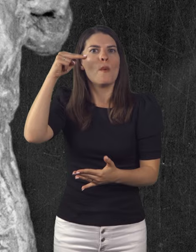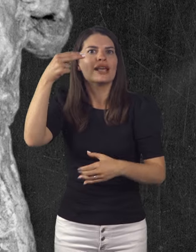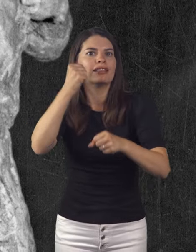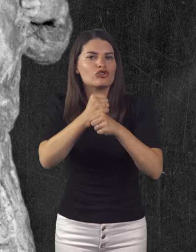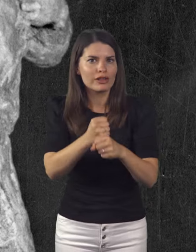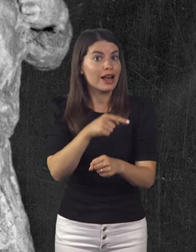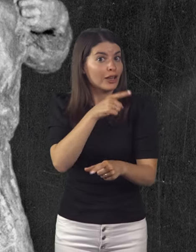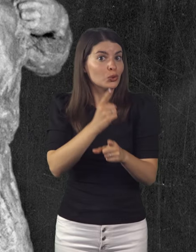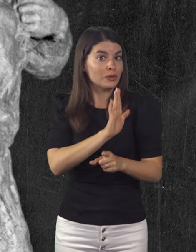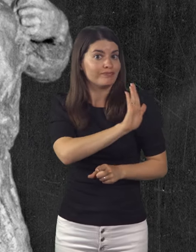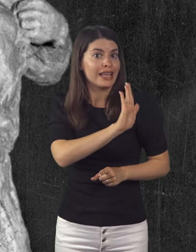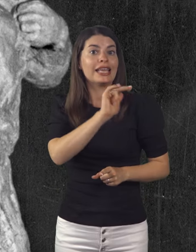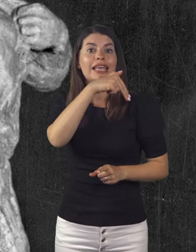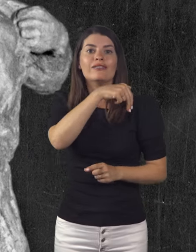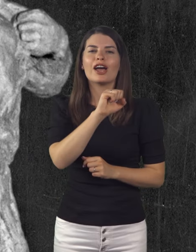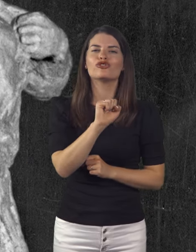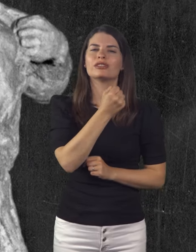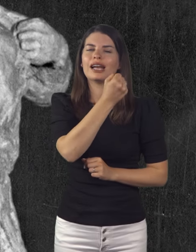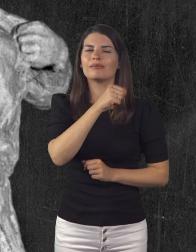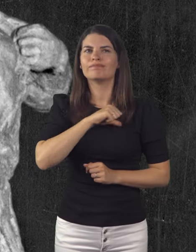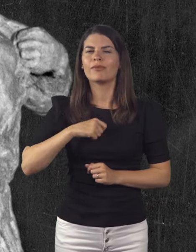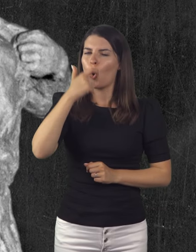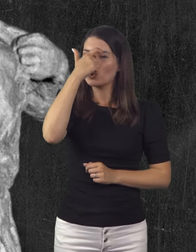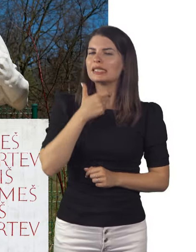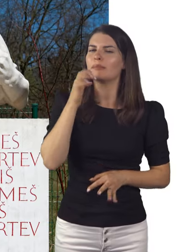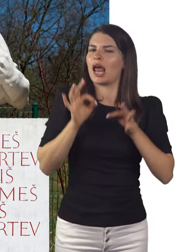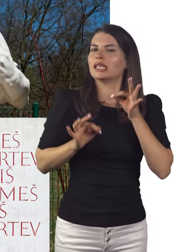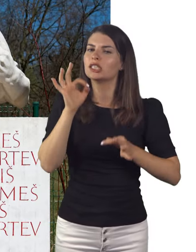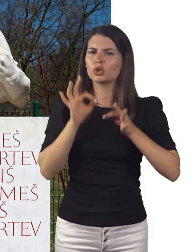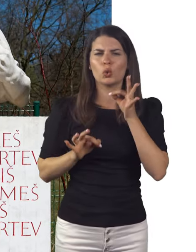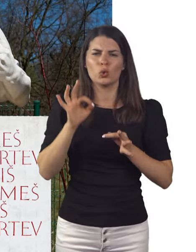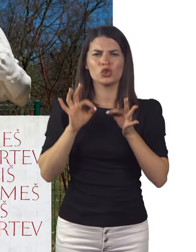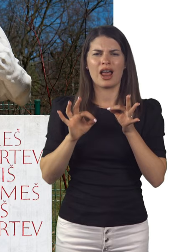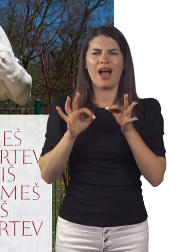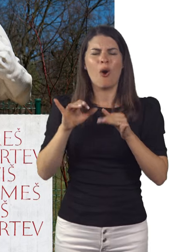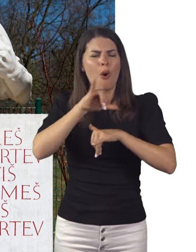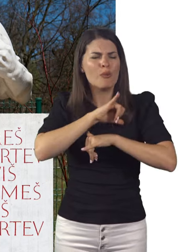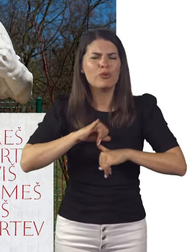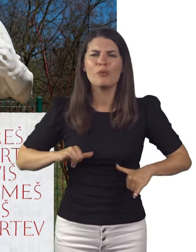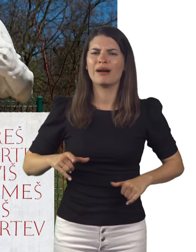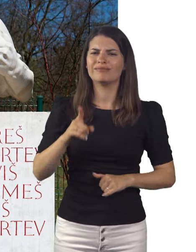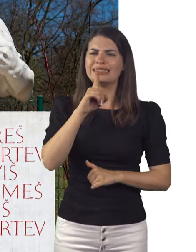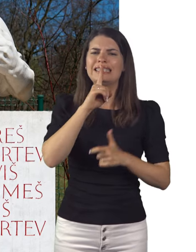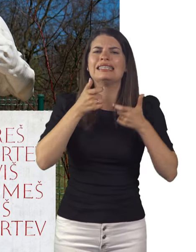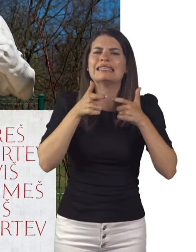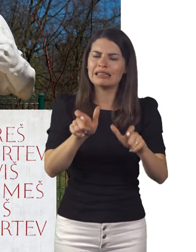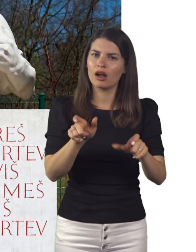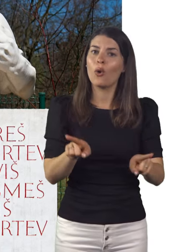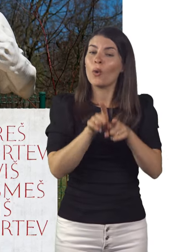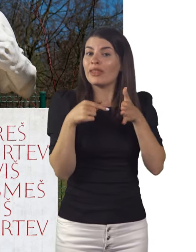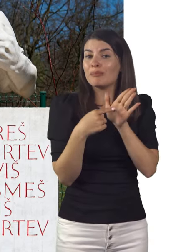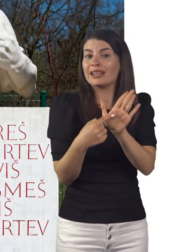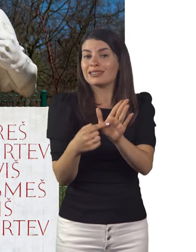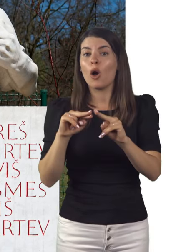dela je ob enem tudi kiparjeva autobiografska izkušnja obupanega, nemega krika Prikaz sveta